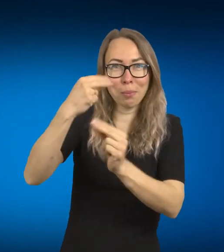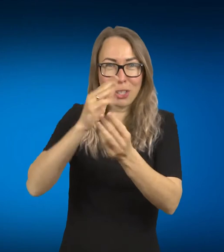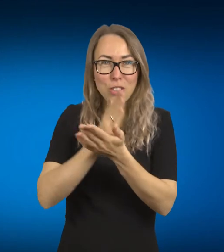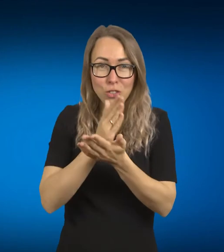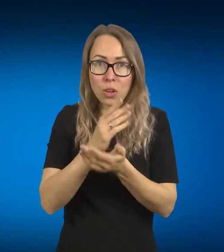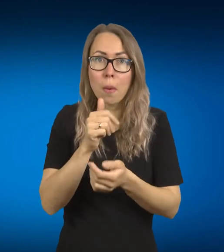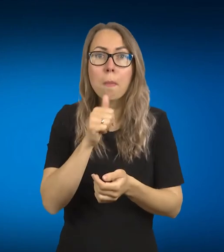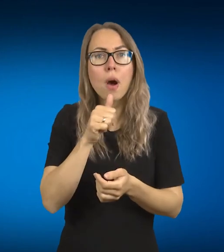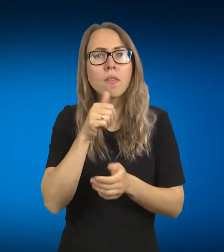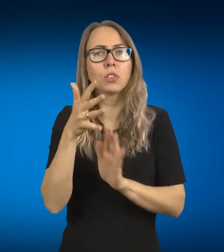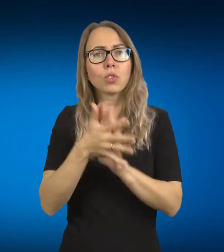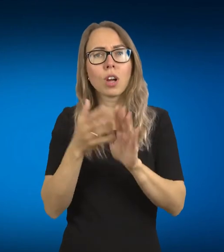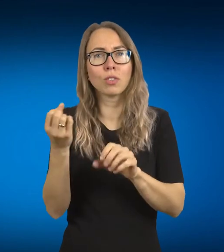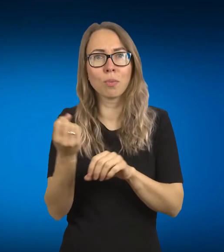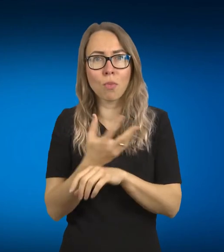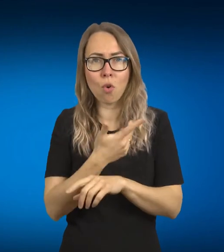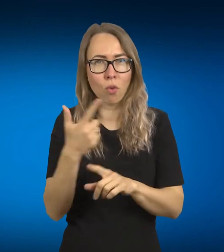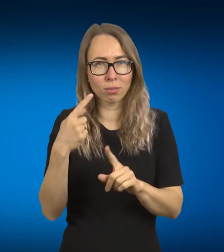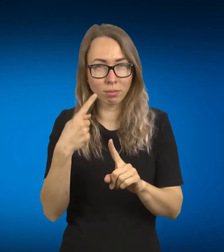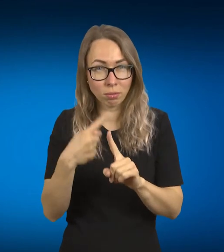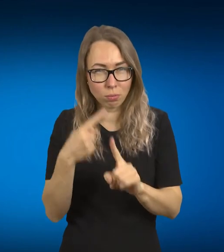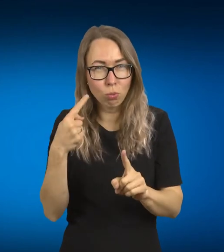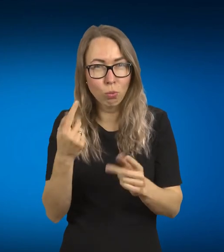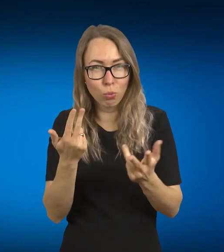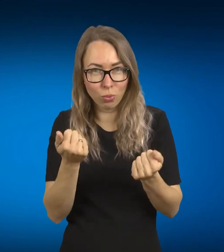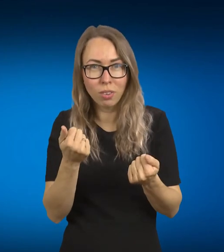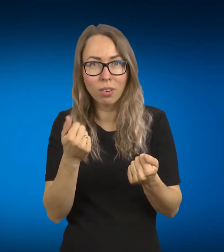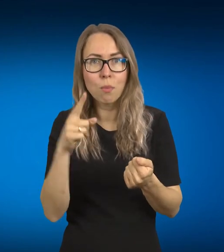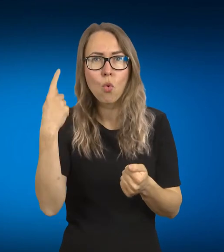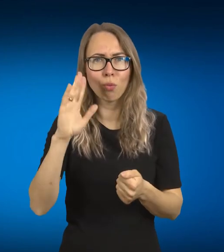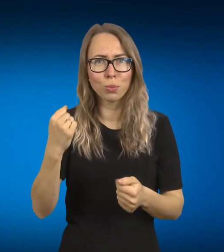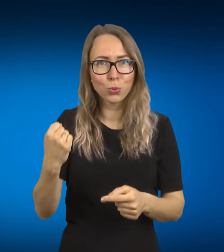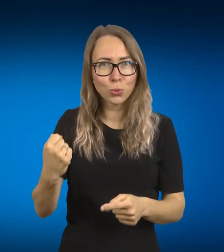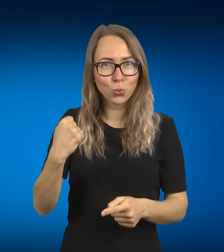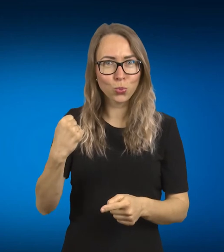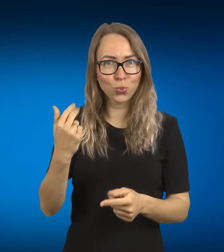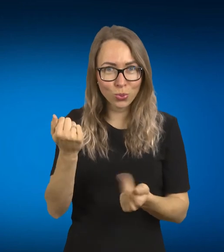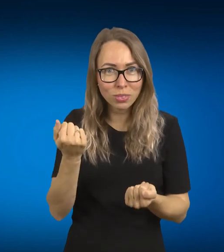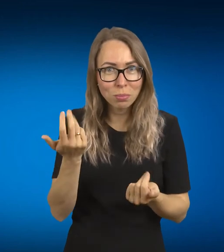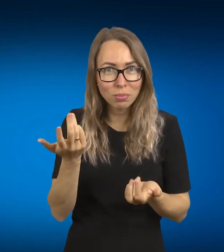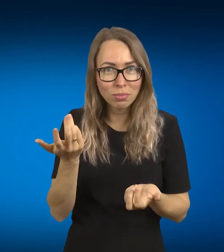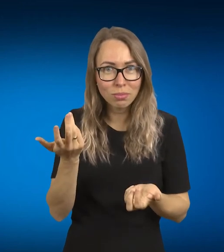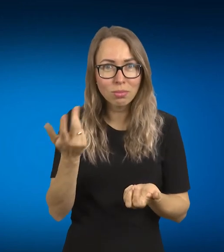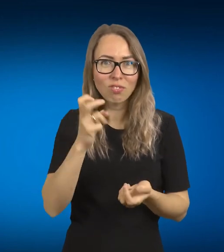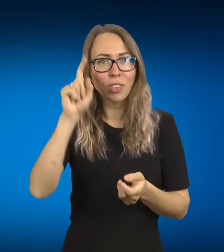viena galia, net ir tose situacijose, kai mes, kai būtų patogiau, kad mes